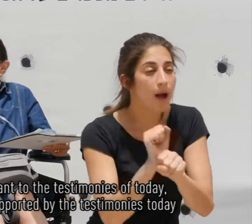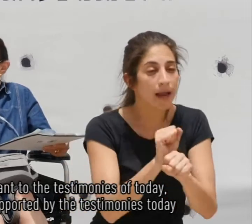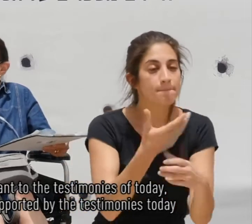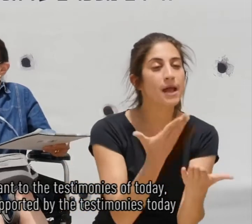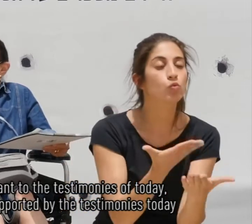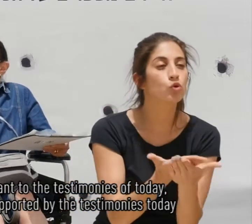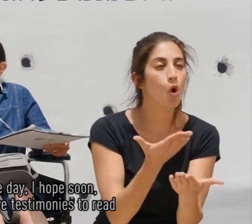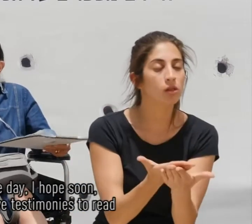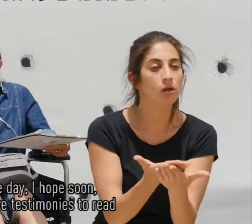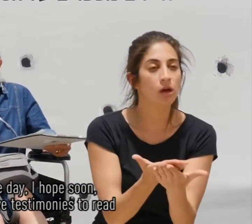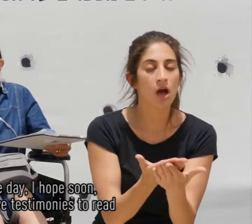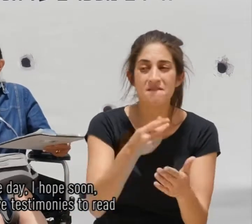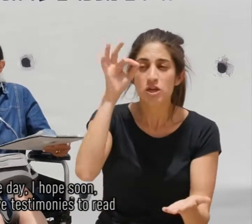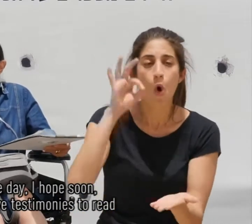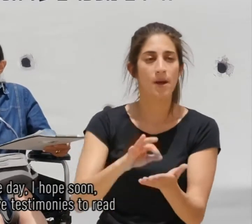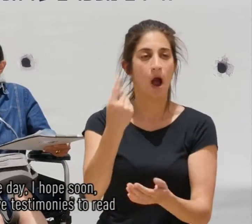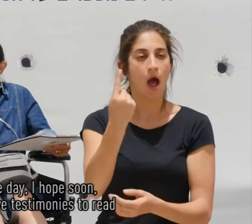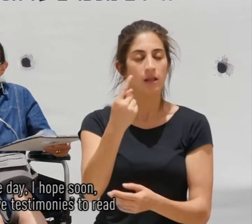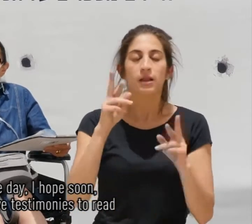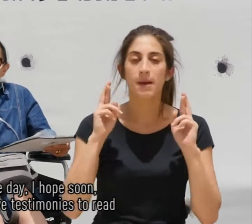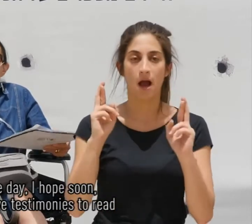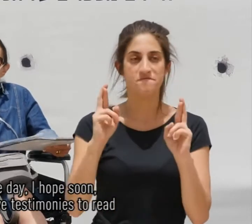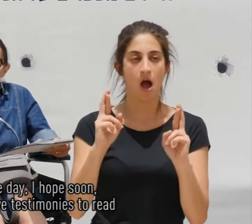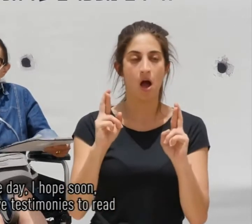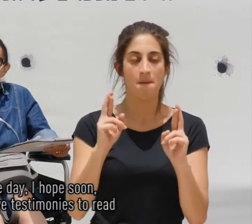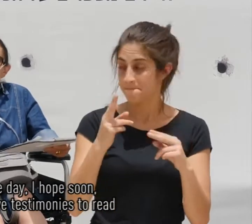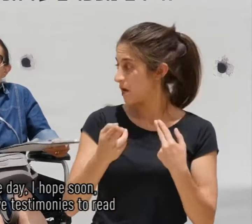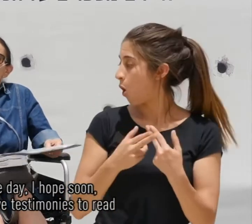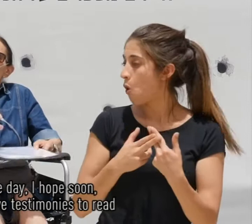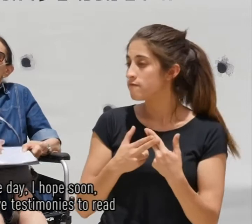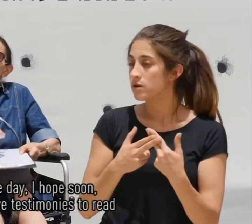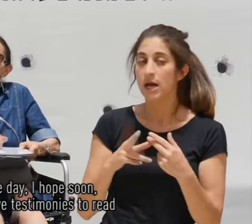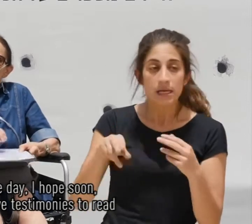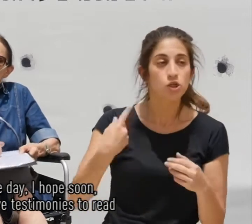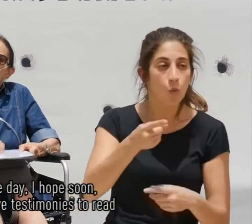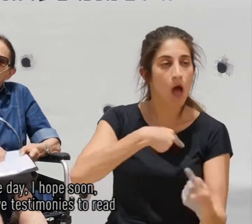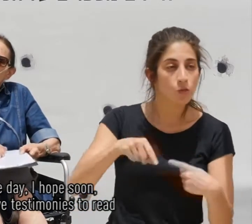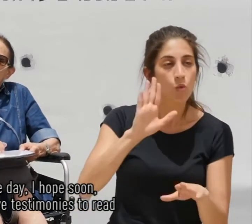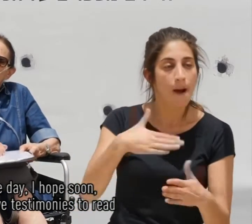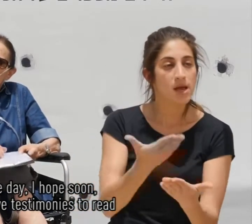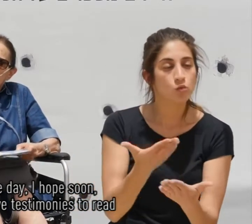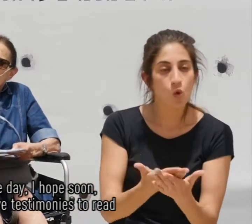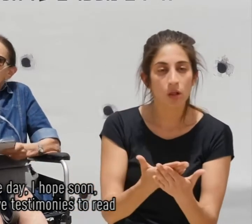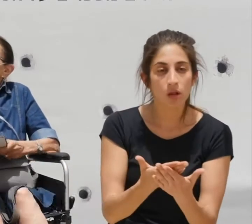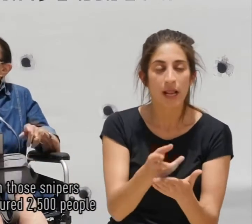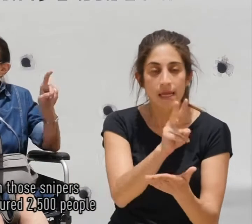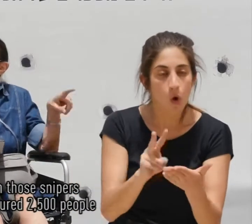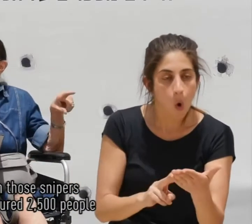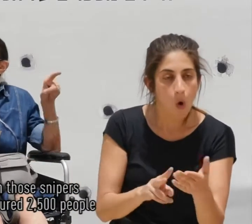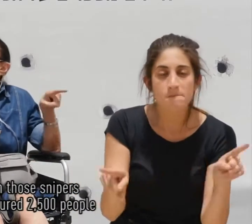העדויות ויום אחד אני מקווה בקרוב יהיו לנו גם עדויות לקרוא